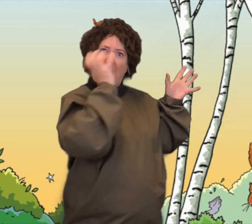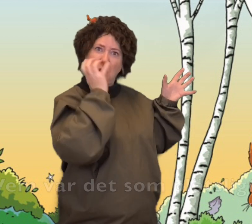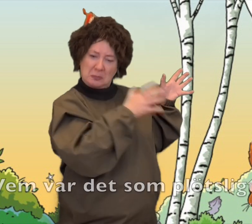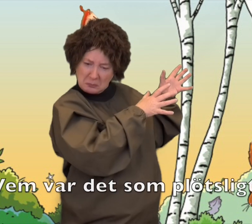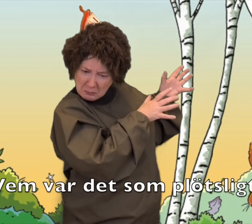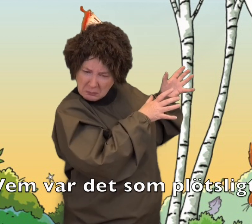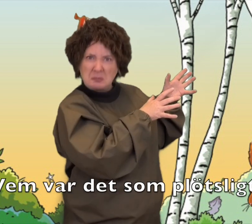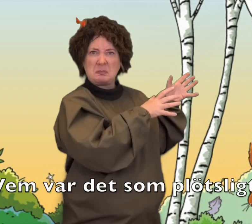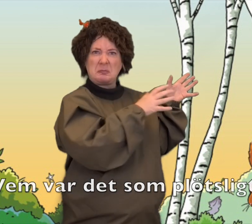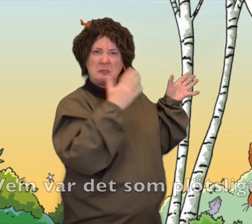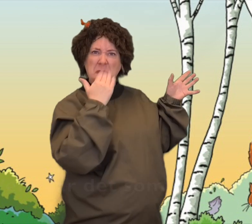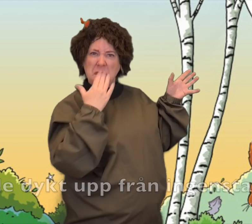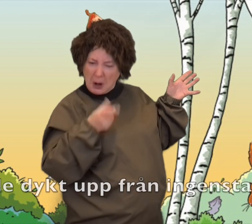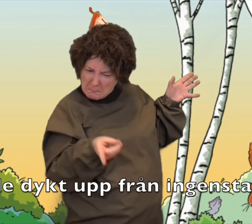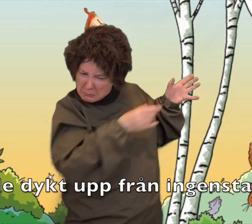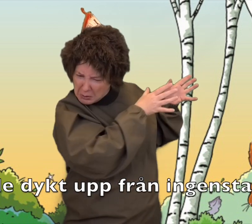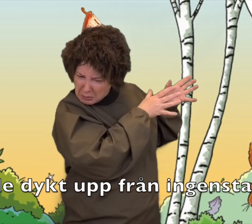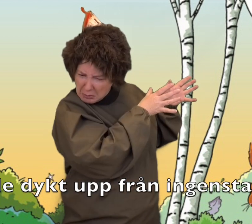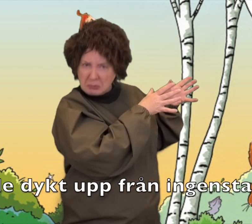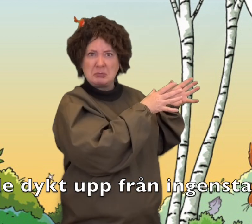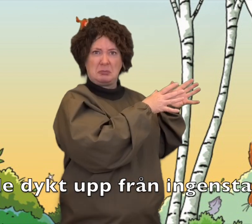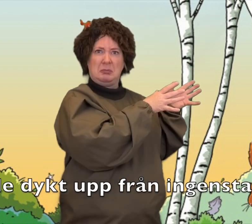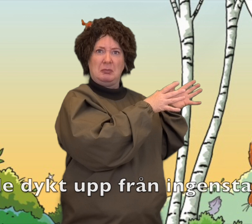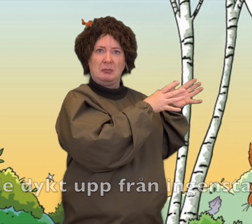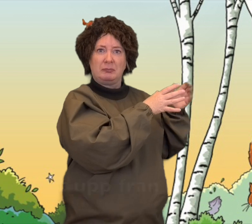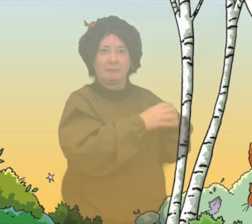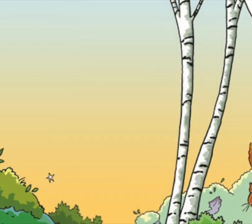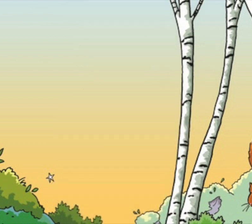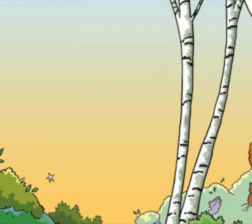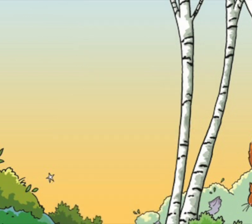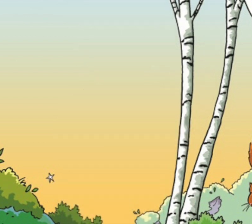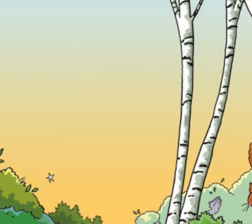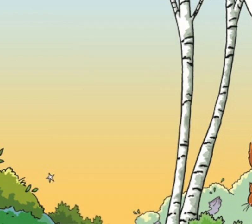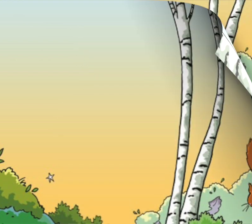Vem var det som plötsligt hade dykt upp från ingenstans? Det